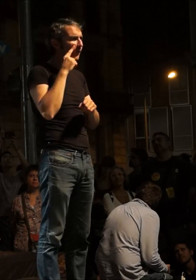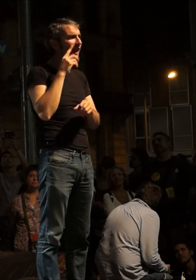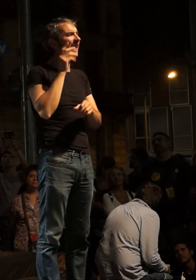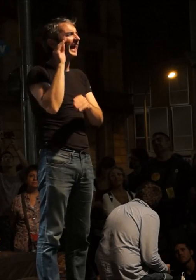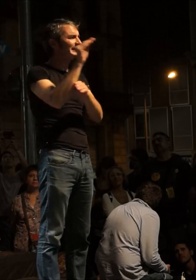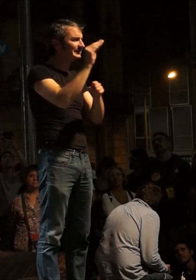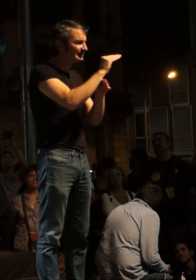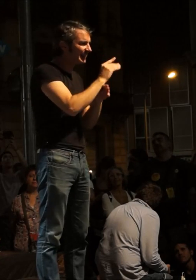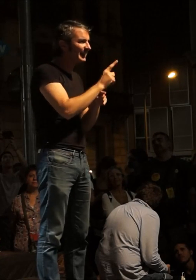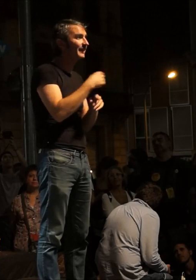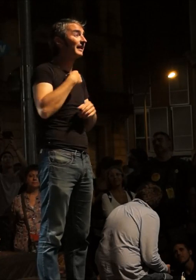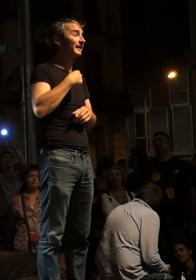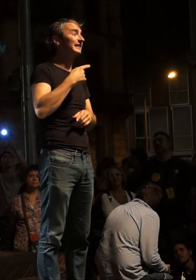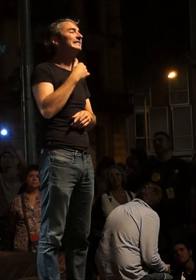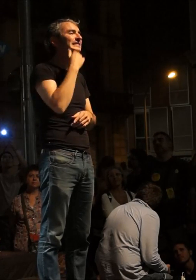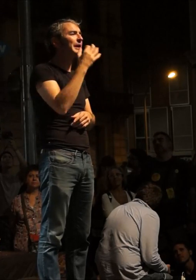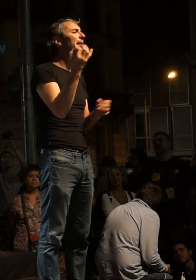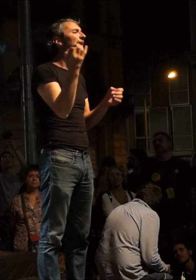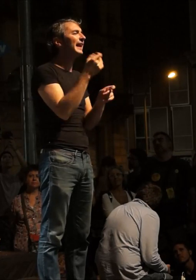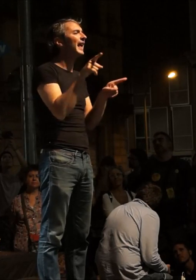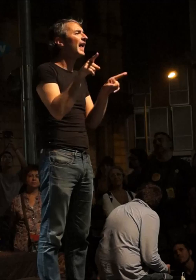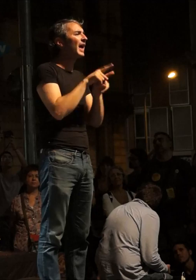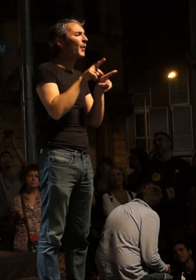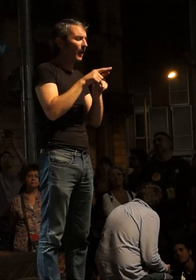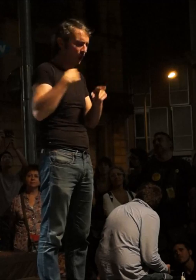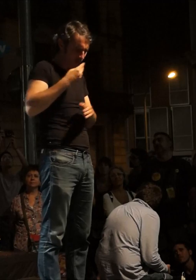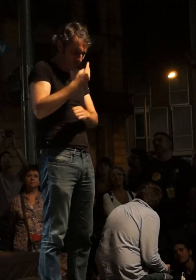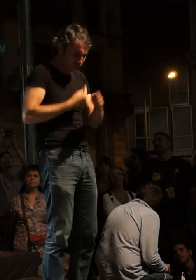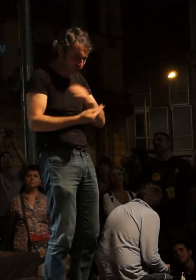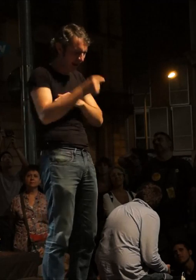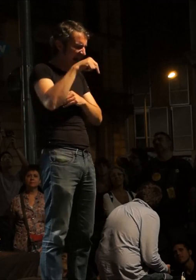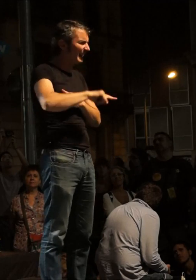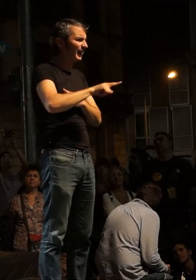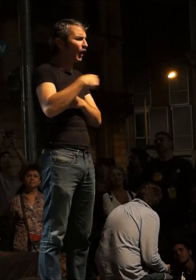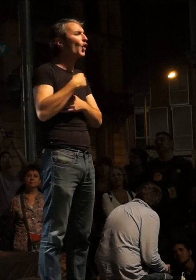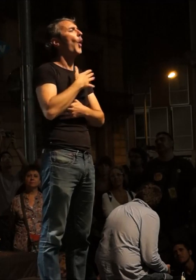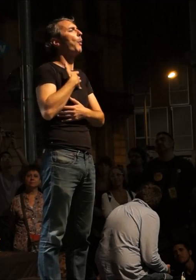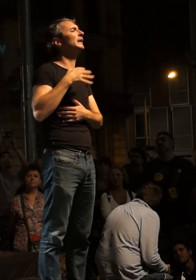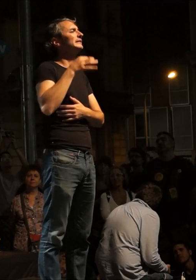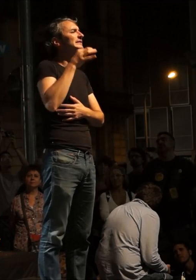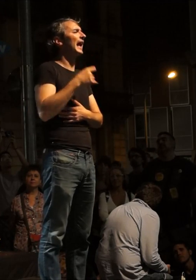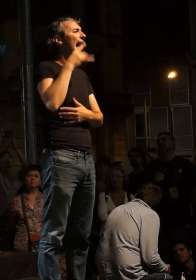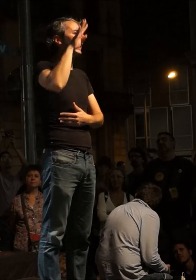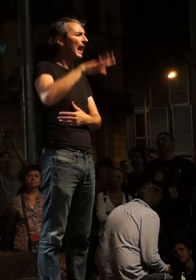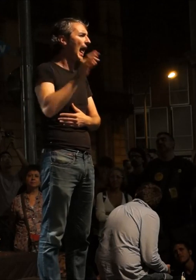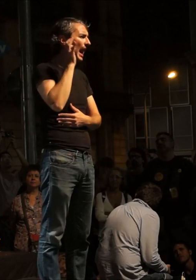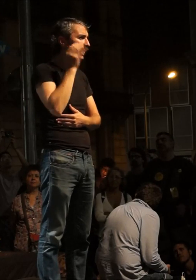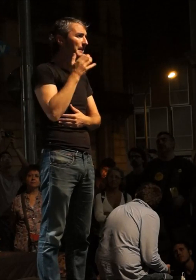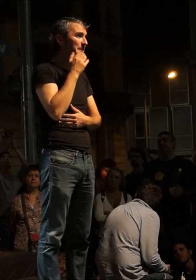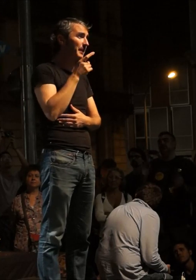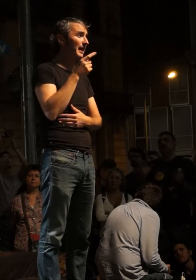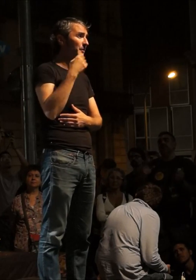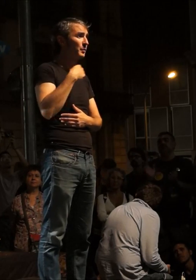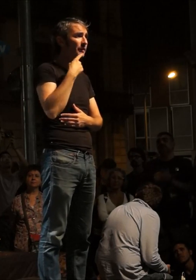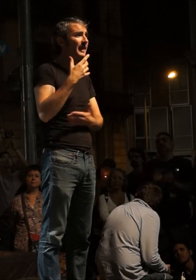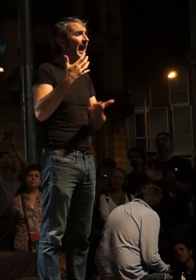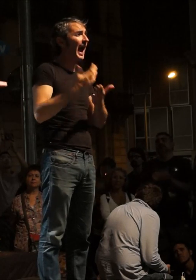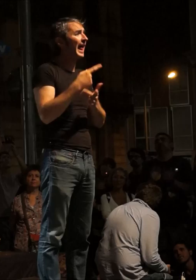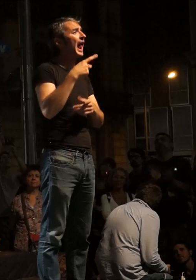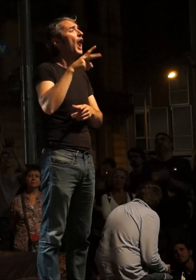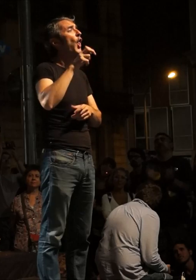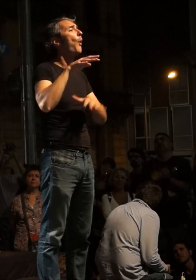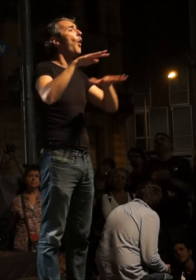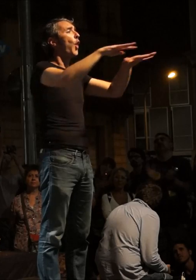país resulta que sap que encara que no hagi nascut aquí vol ser catalana i resulta que sap que catalans hi ha a Nou